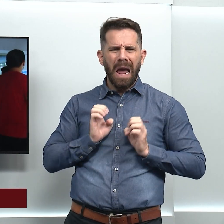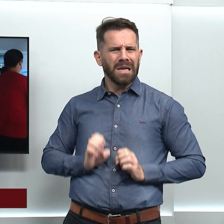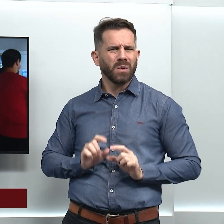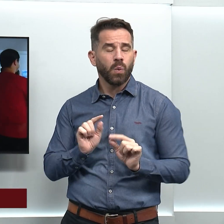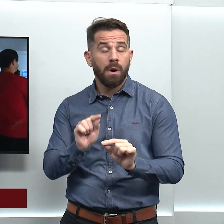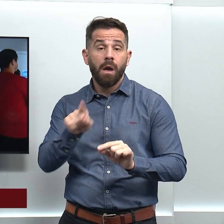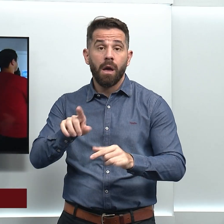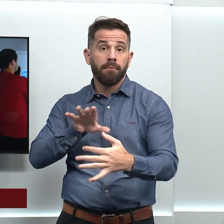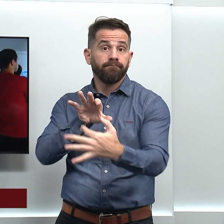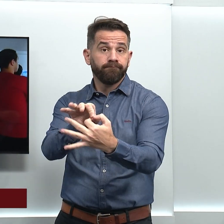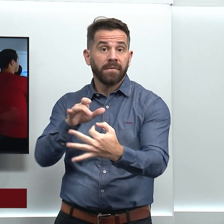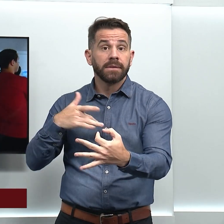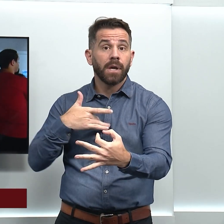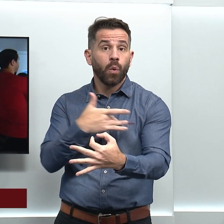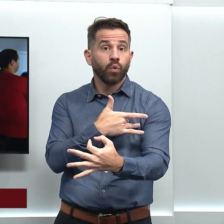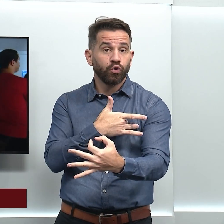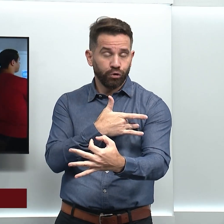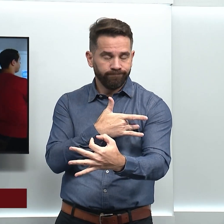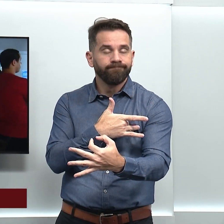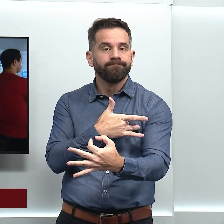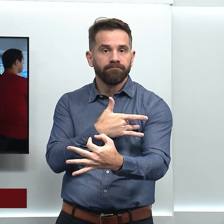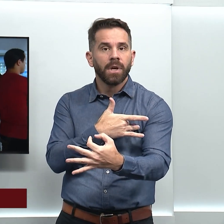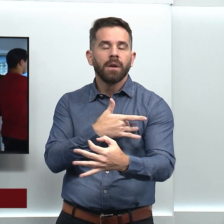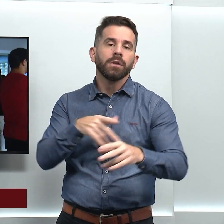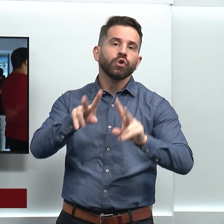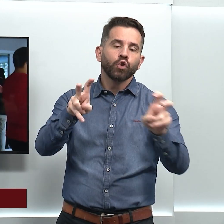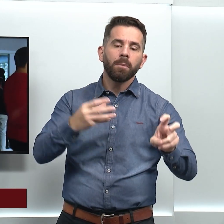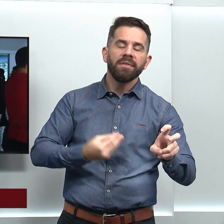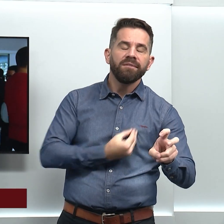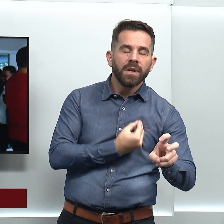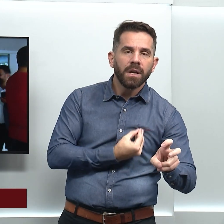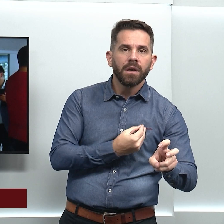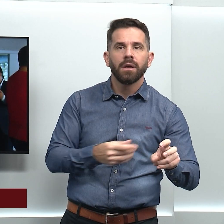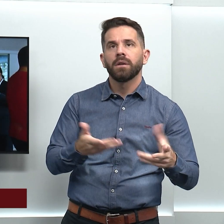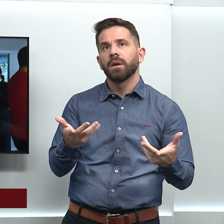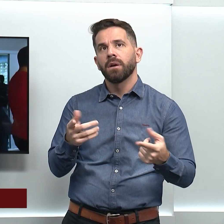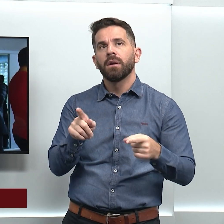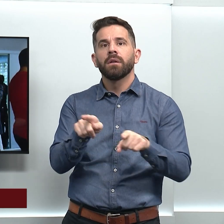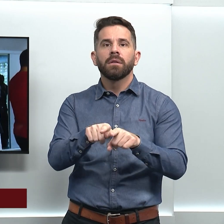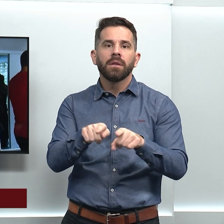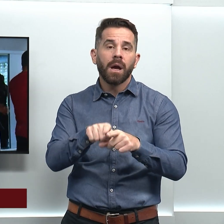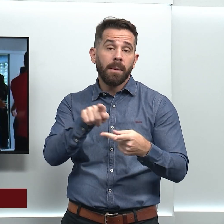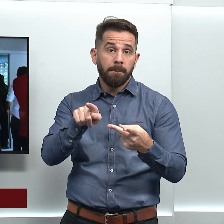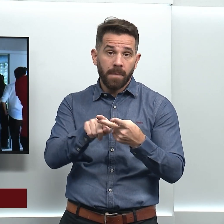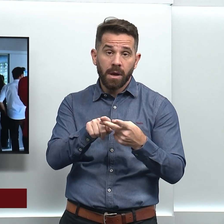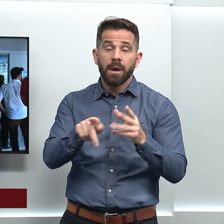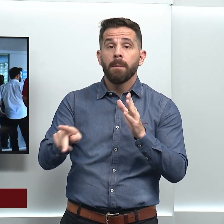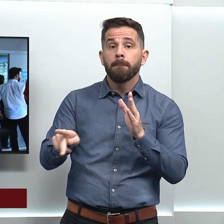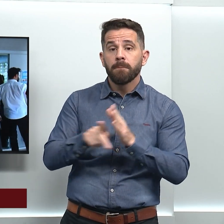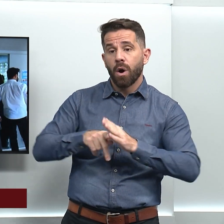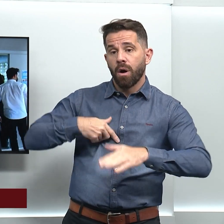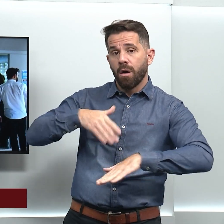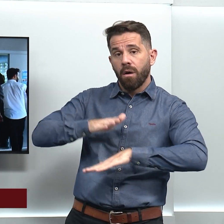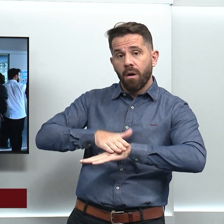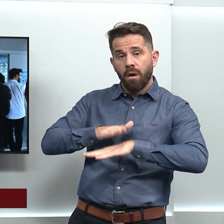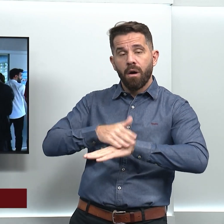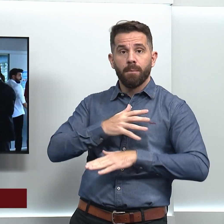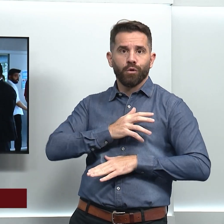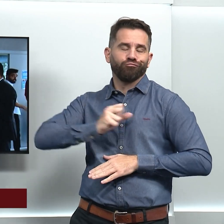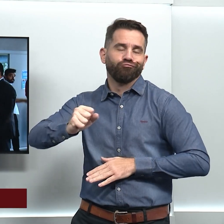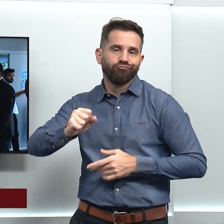de uma maneira geral à vida, mas envolve questões como eutanásia, aborto, aprimoramento humano,